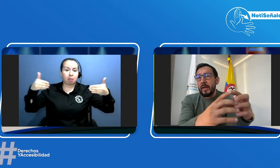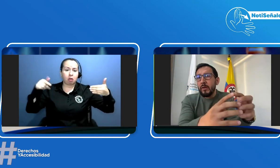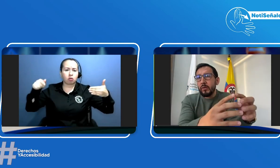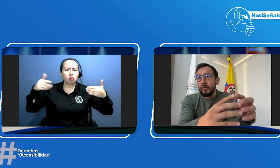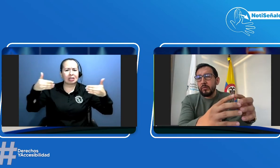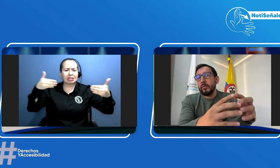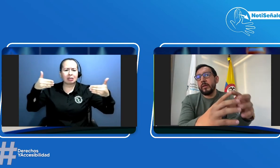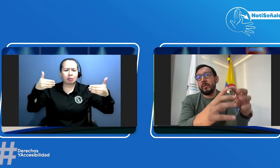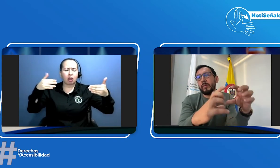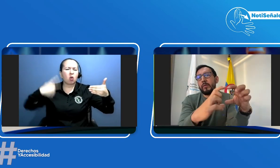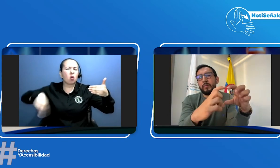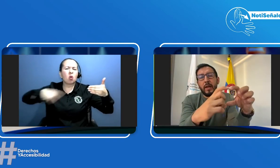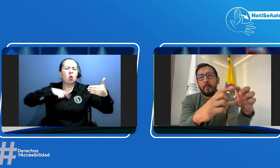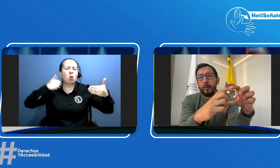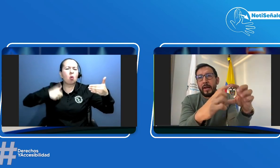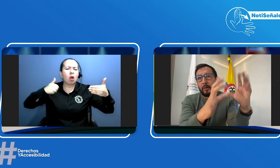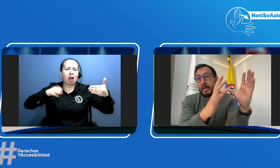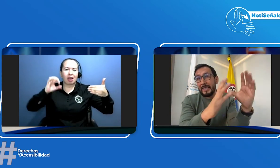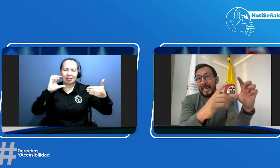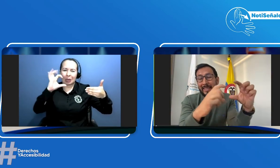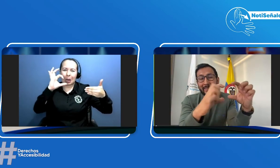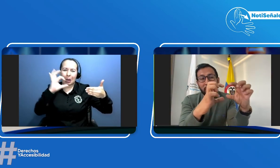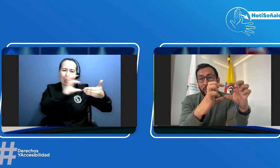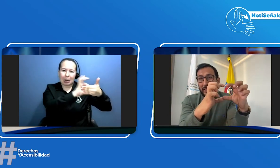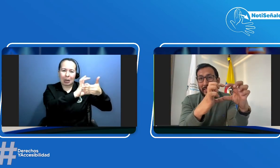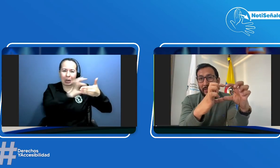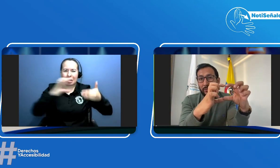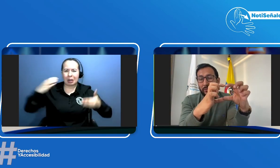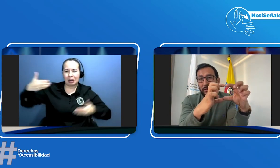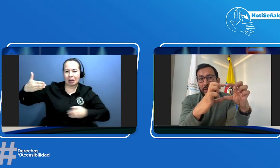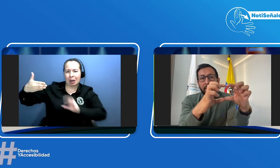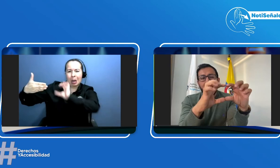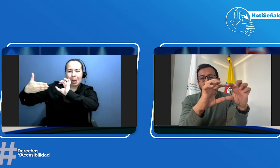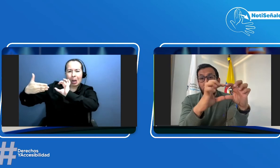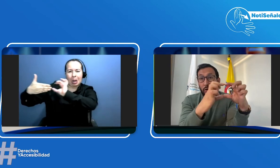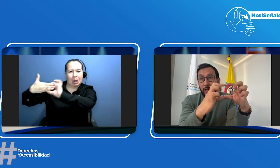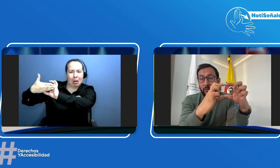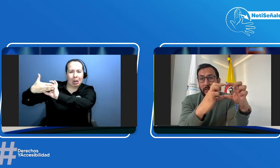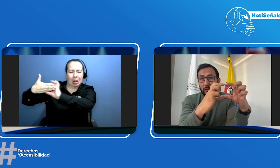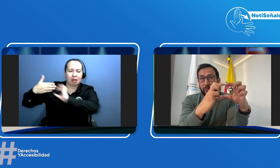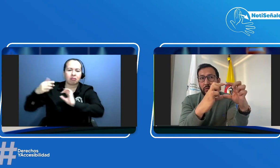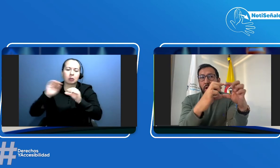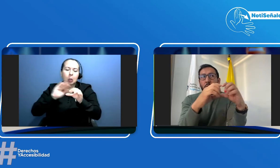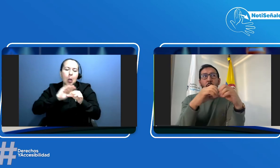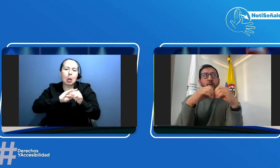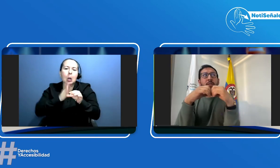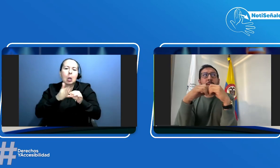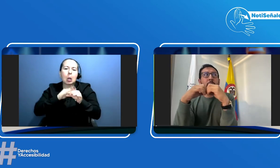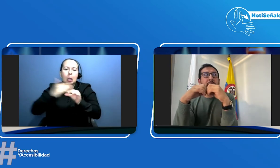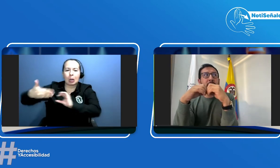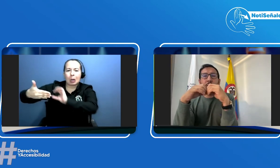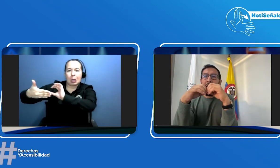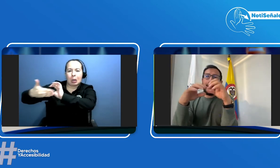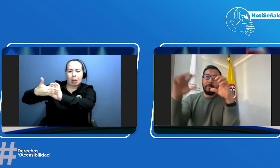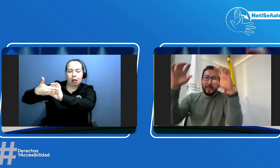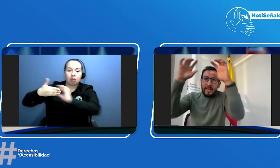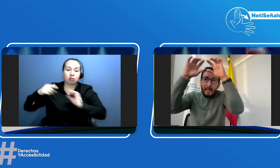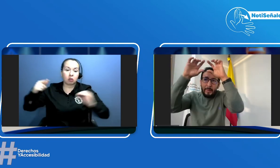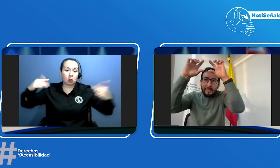nosotros esos espejos por ejemplo en los laterales que son chiquiticos que son como redonditos o un espejo adicional en la parte